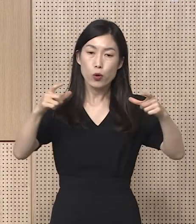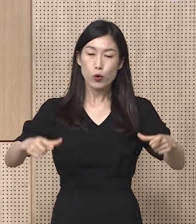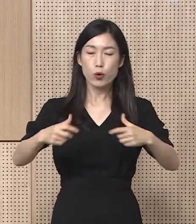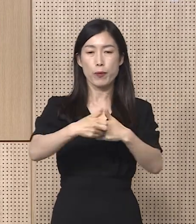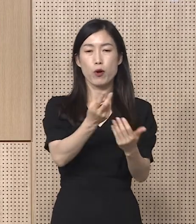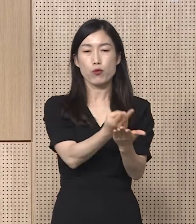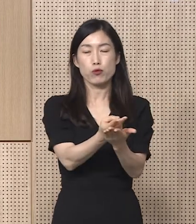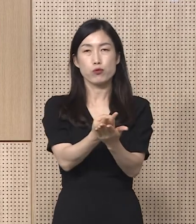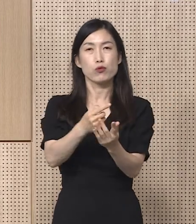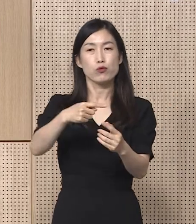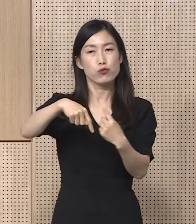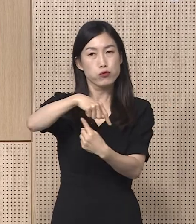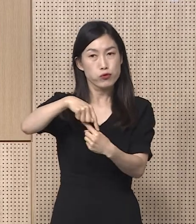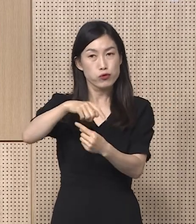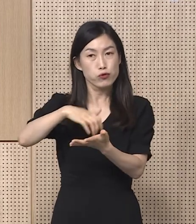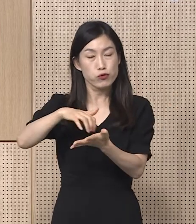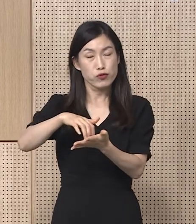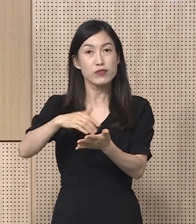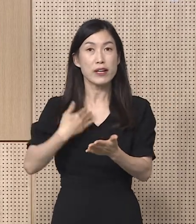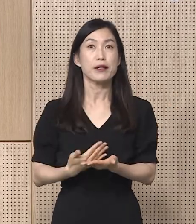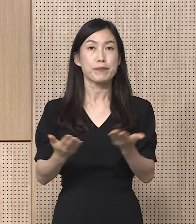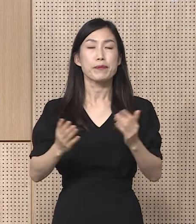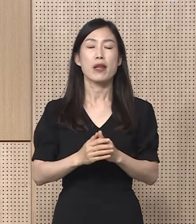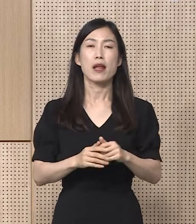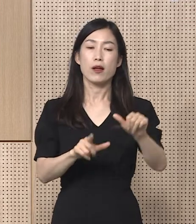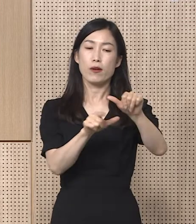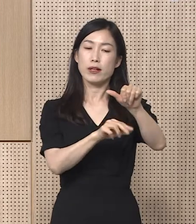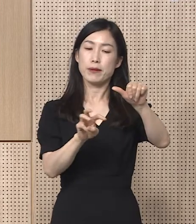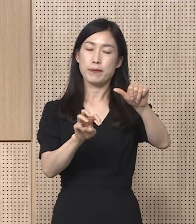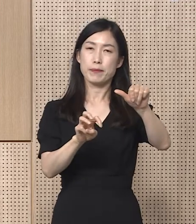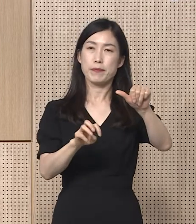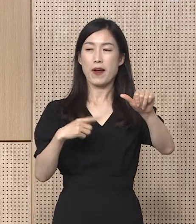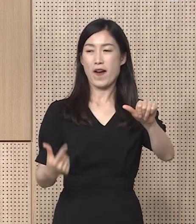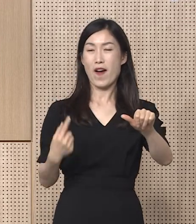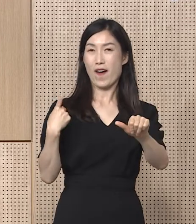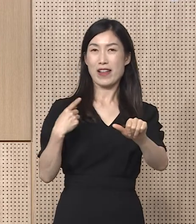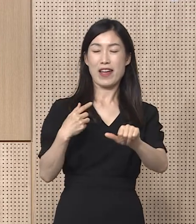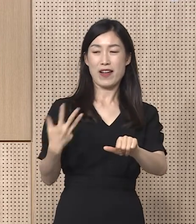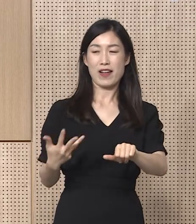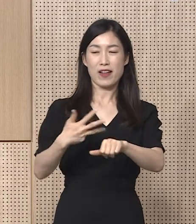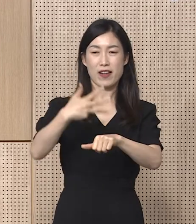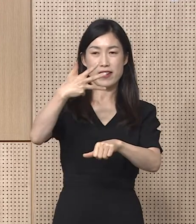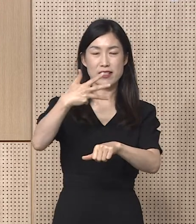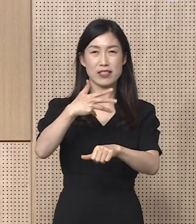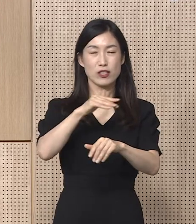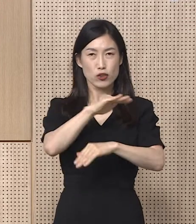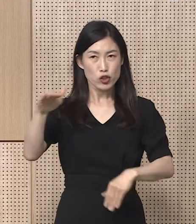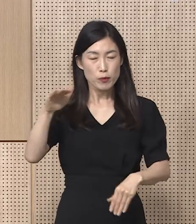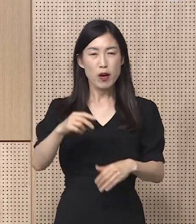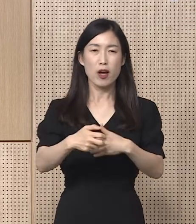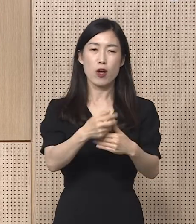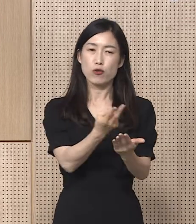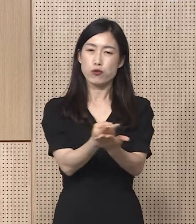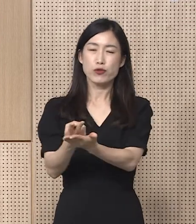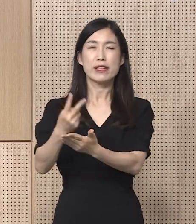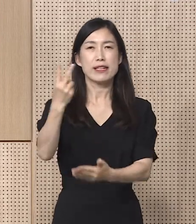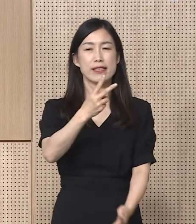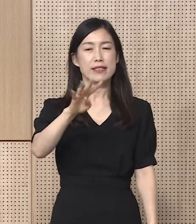병상 운영 현황에 대하여 말씀드리겠습니다. 5월 30일 20시 기준 도내 의료기관 확보 병상은 2